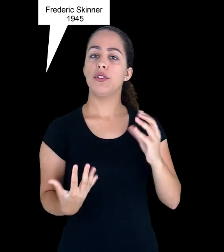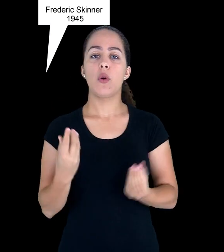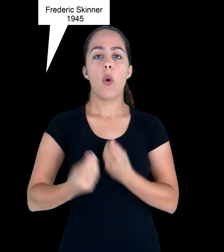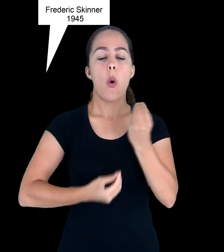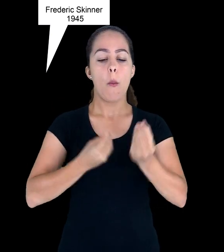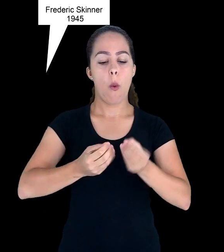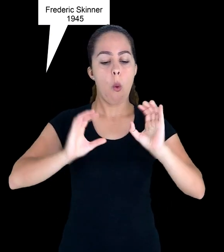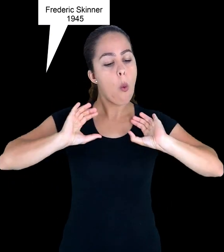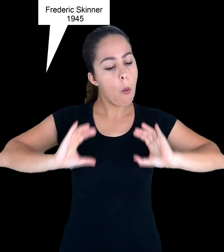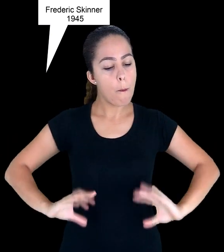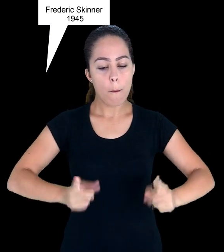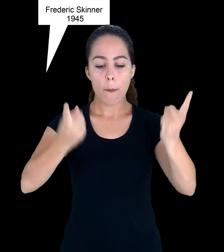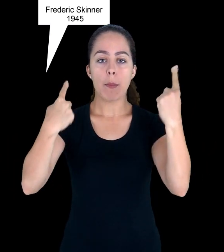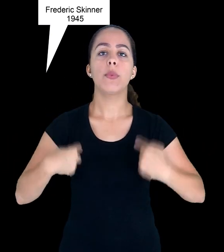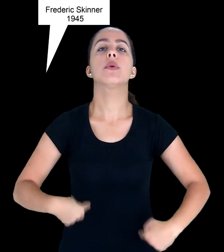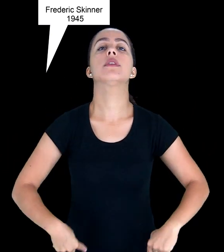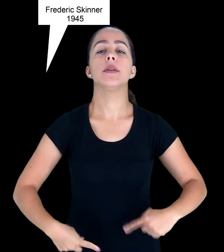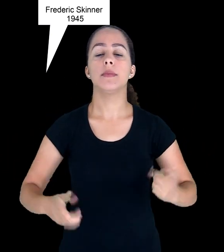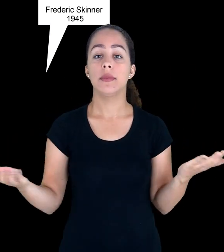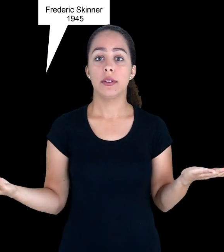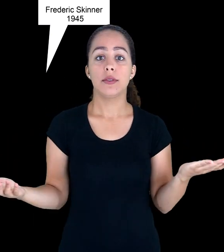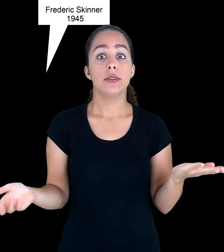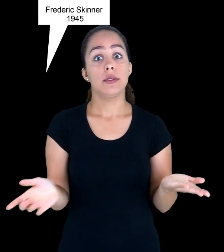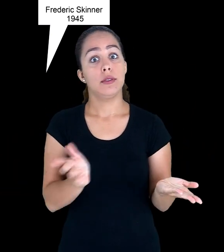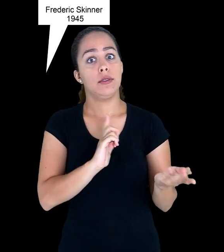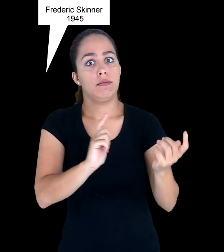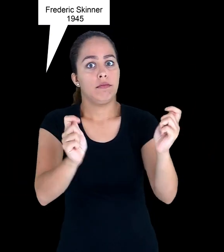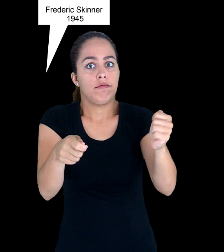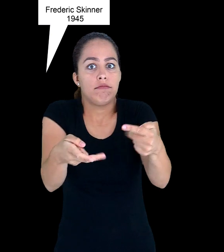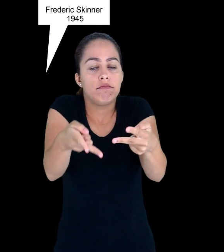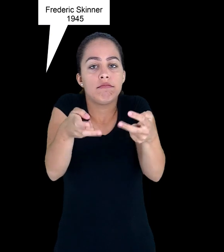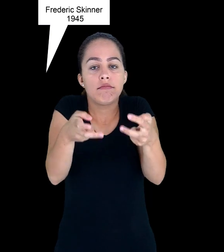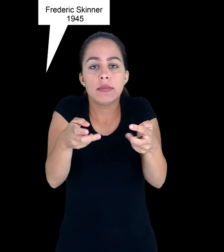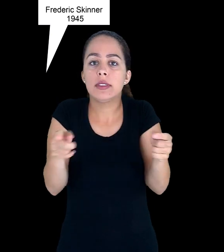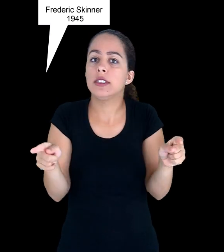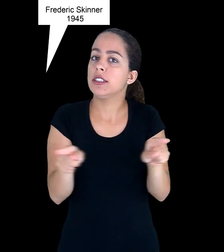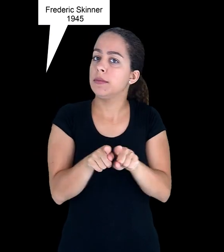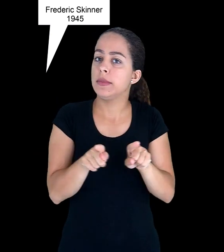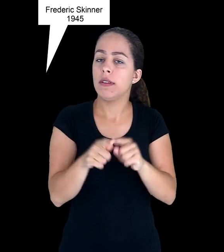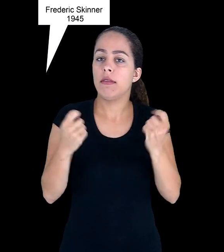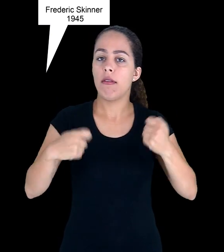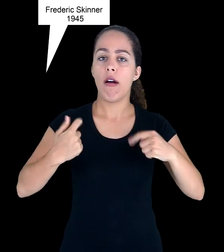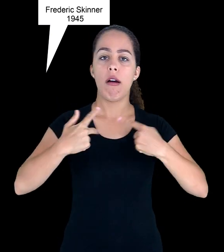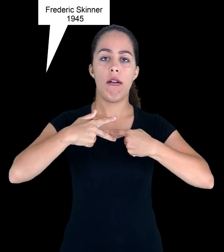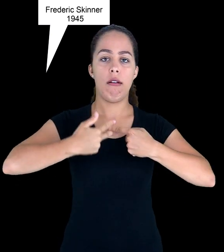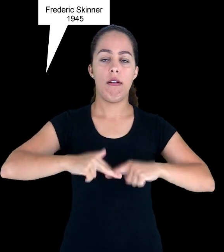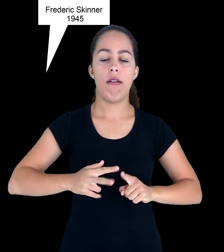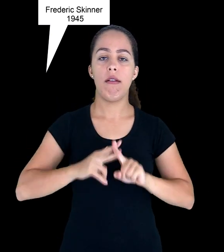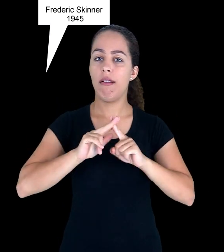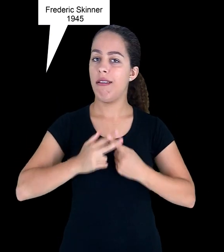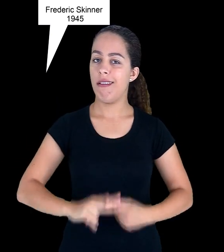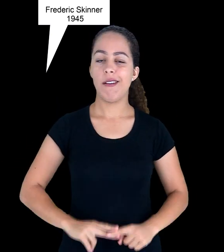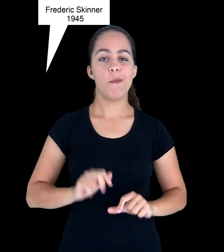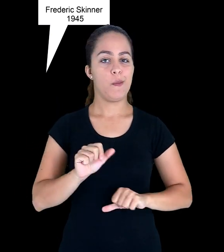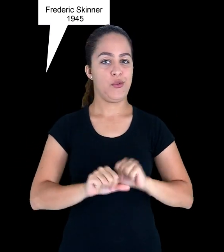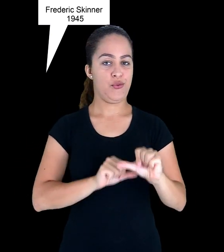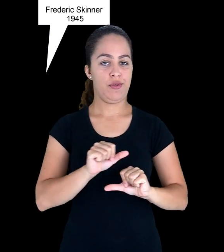passíveis de observação e medição. Então, a aprendizagem, ela ocorre por meio de estímulos